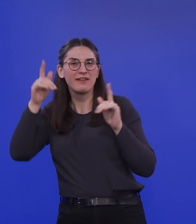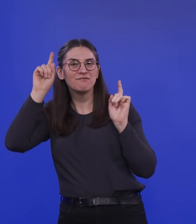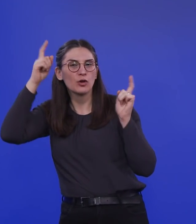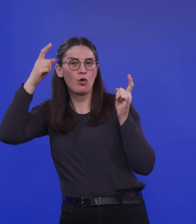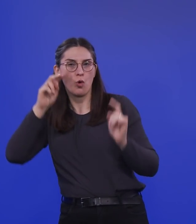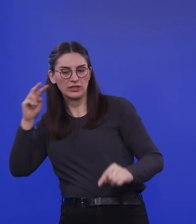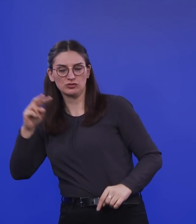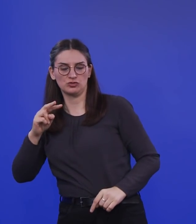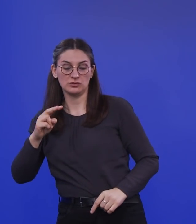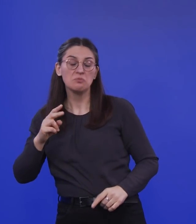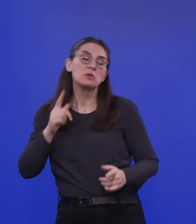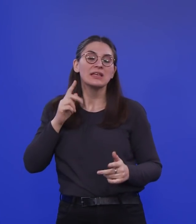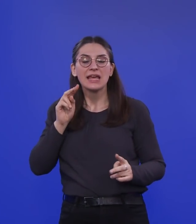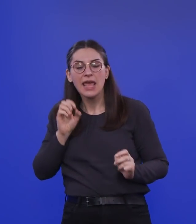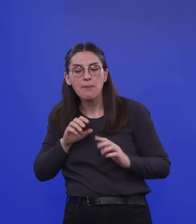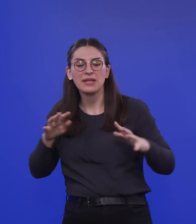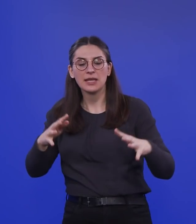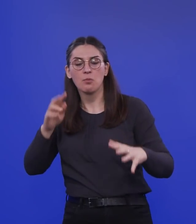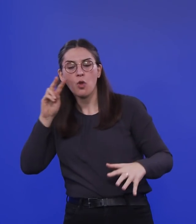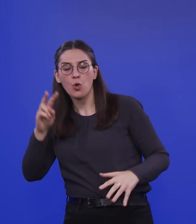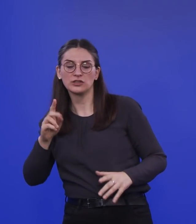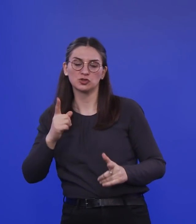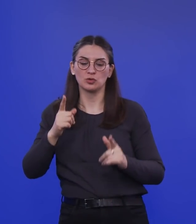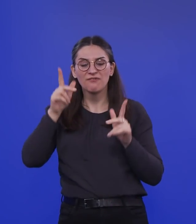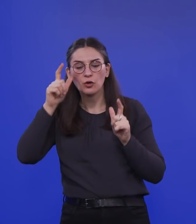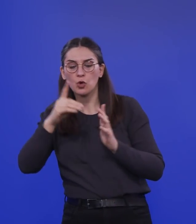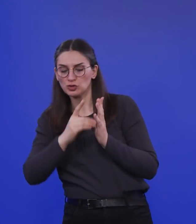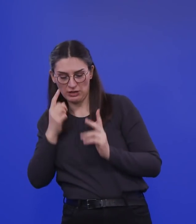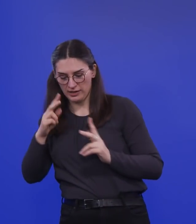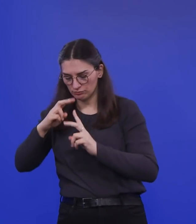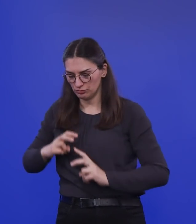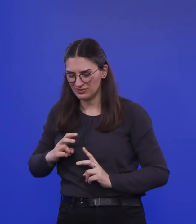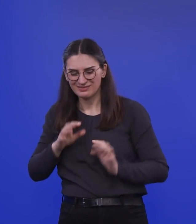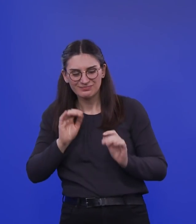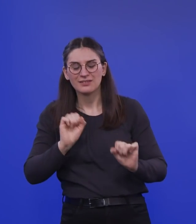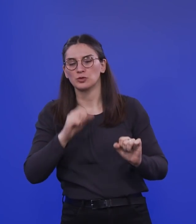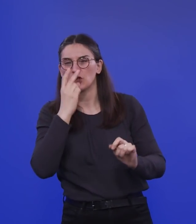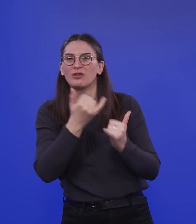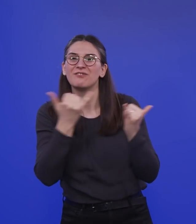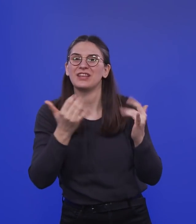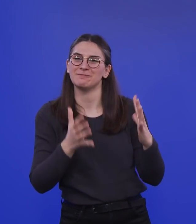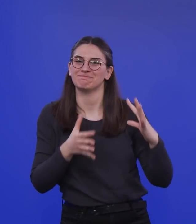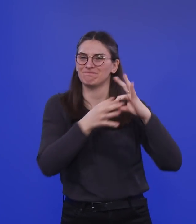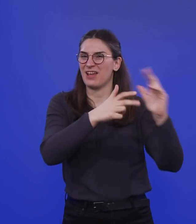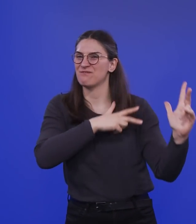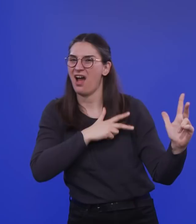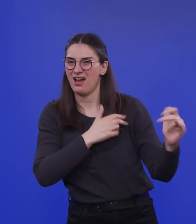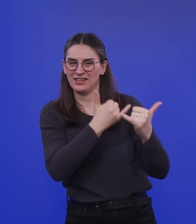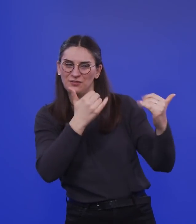kann vielleicht epidemiologische und virologische Daten anschauen, ist die Frage, wie tastet man sich an die Wahrheit ran? da kommt ja so alle, ja, alle